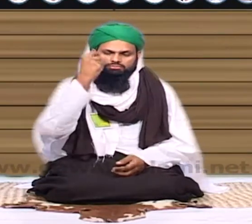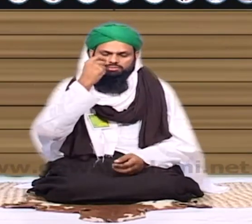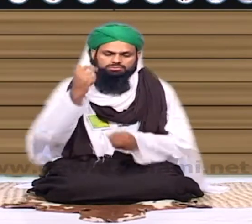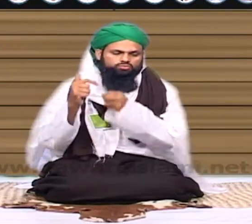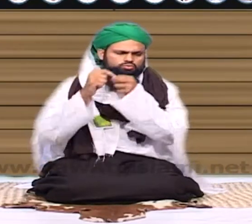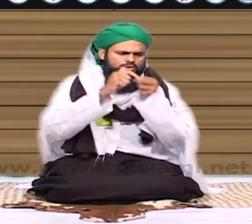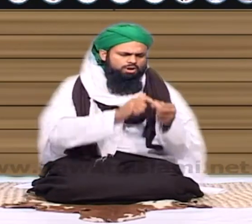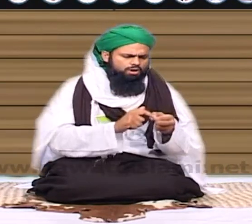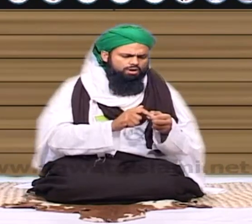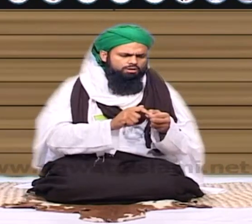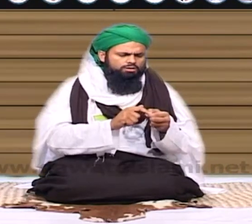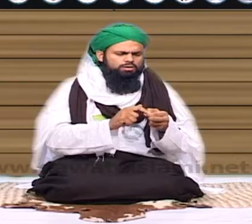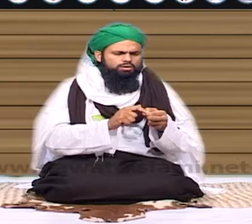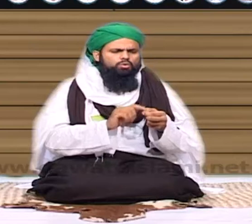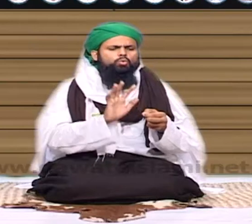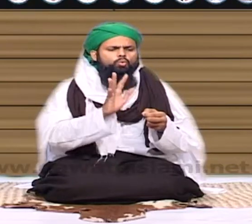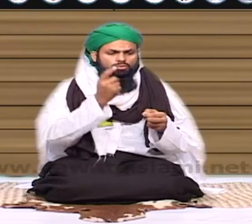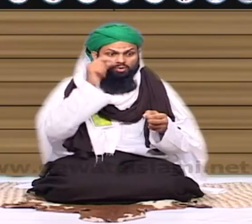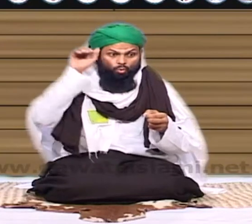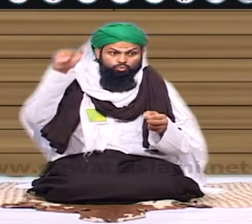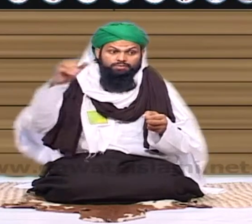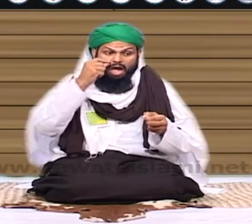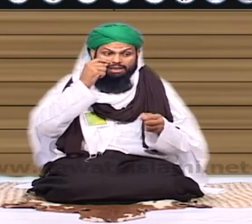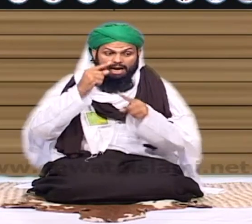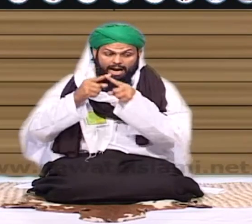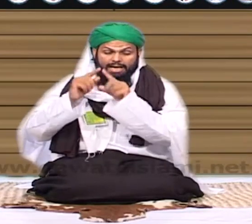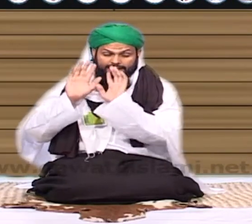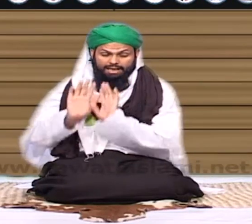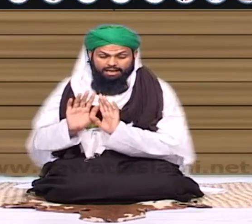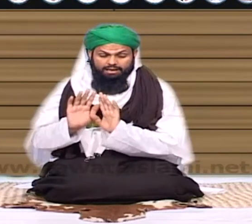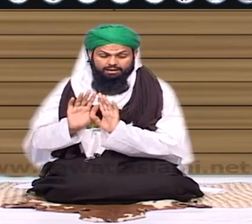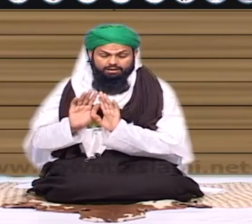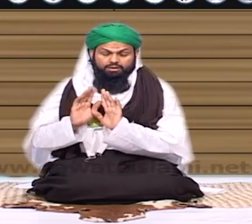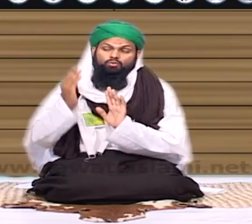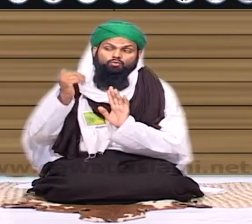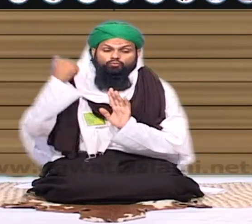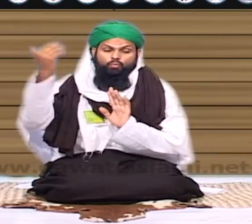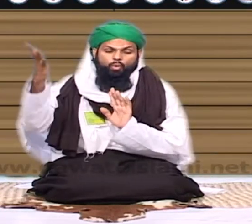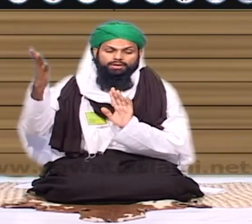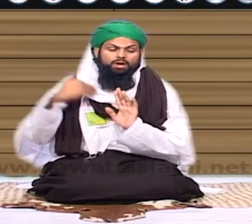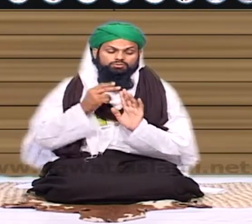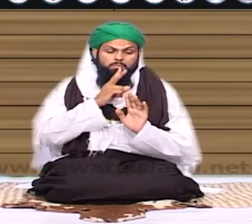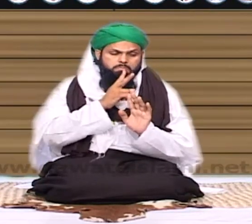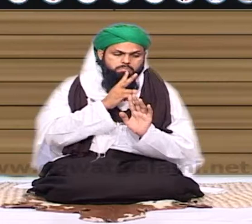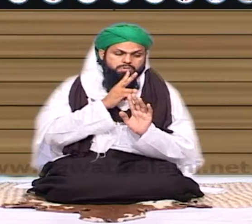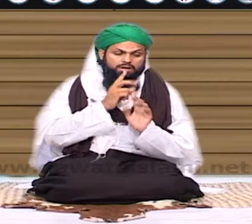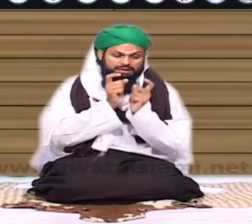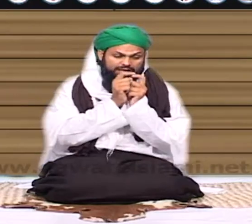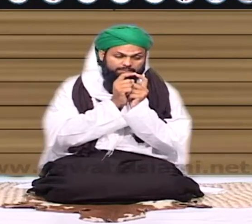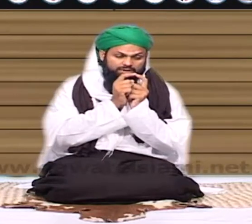تو اس وقت کسی نے عرض کیا ہے رسول اللہ صلی اللہ علیہ وسلم اگر وہ برائے اس میں ہو تو یعنی جس کے فید کے پیچھے برائی کی جائے وہ